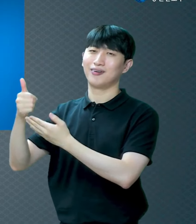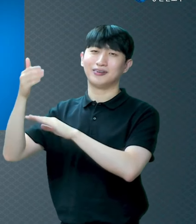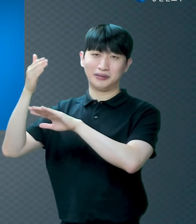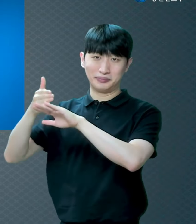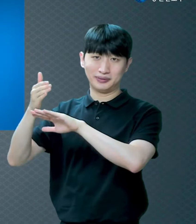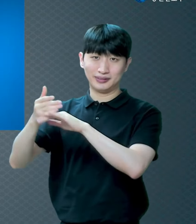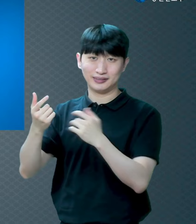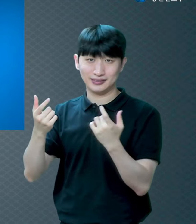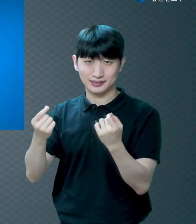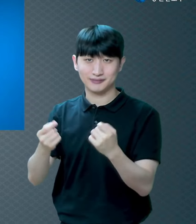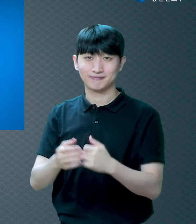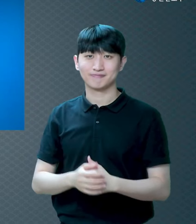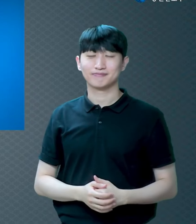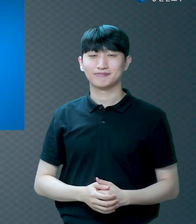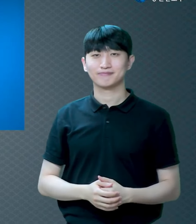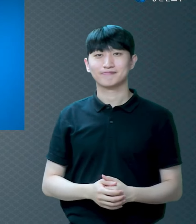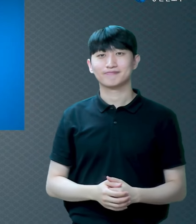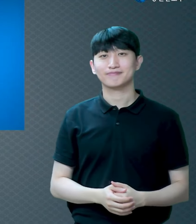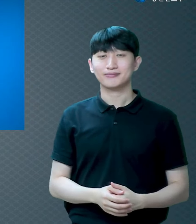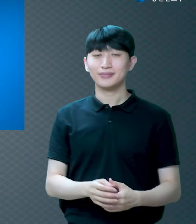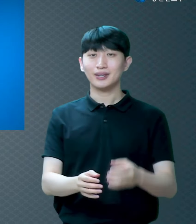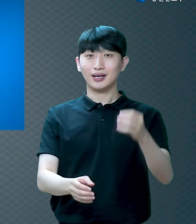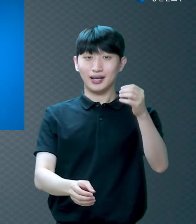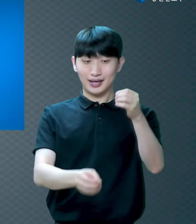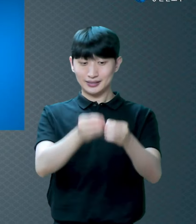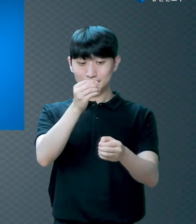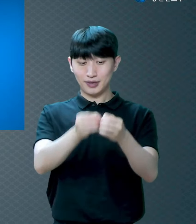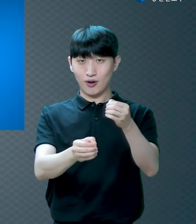시편 23편에 보면